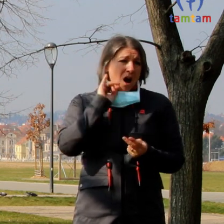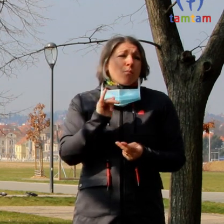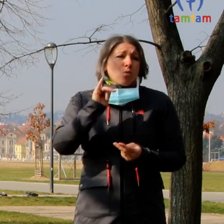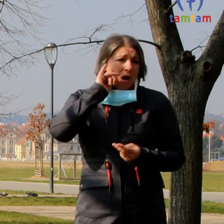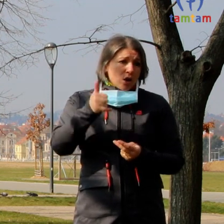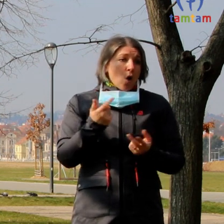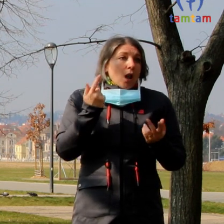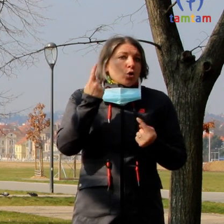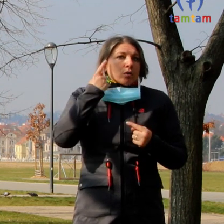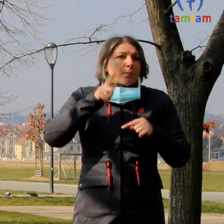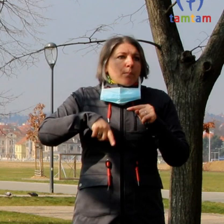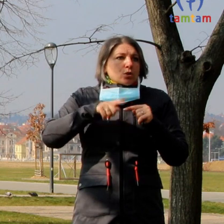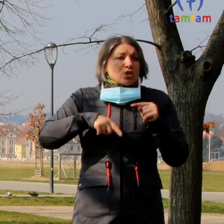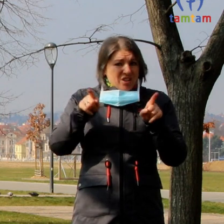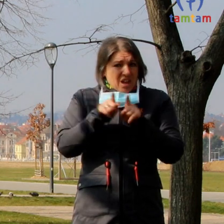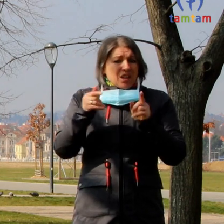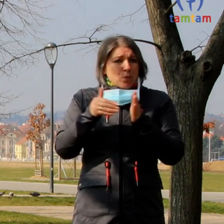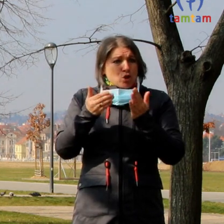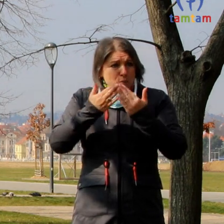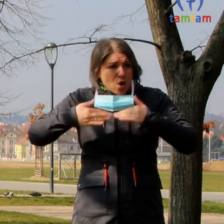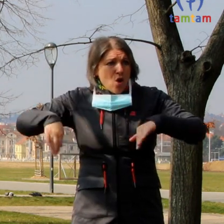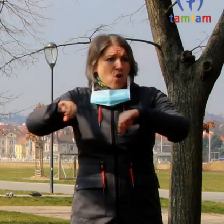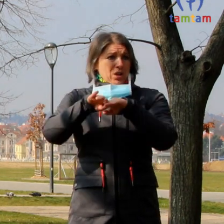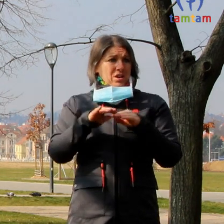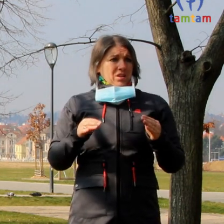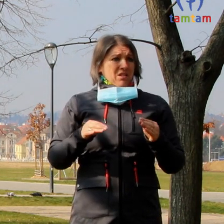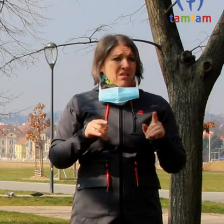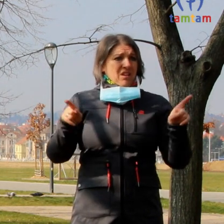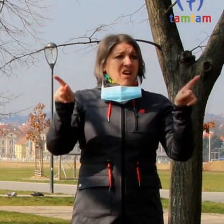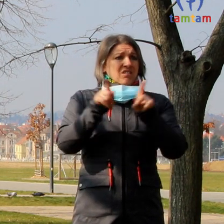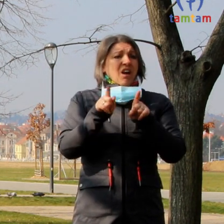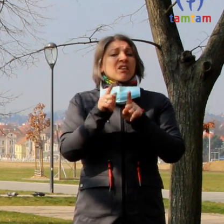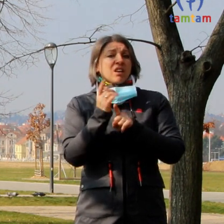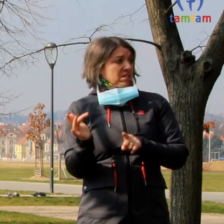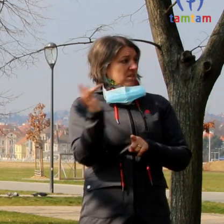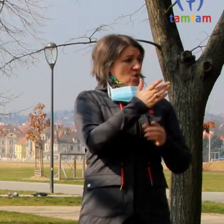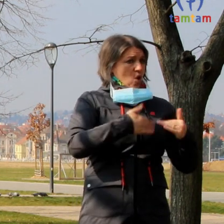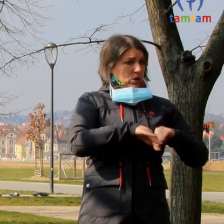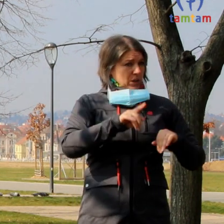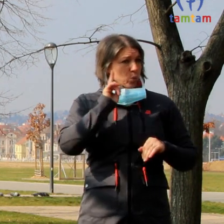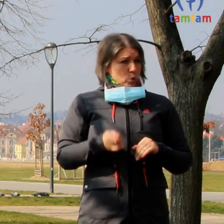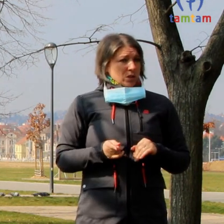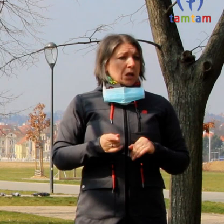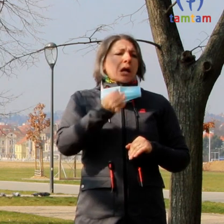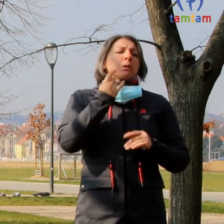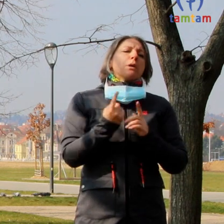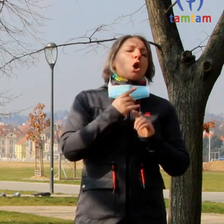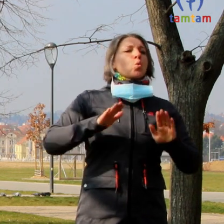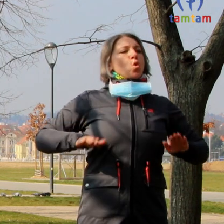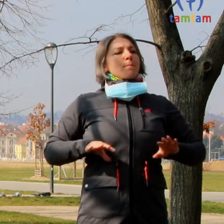sluchovým postižením a uživatelé znakového jazyka dodržovali to zakrývání úst, pokud nejsou v rámci své rodiny.